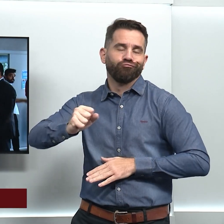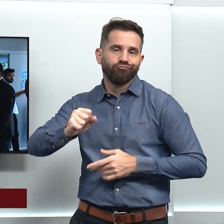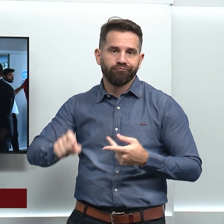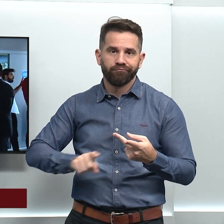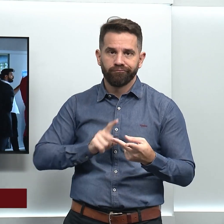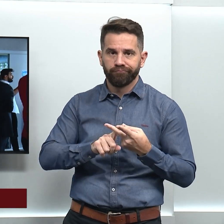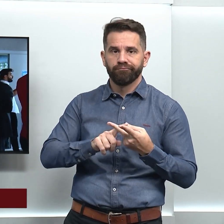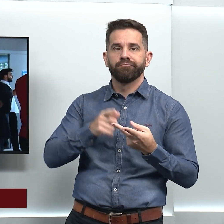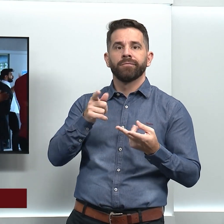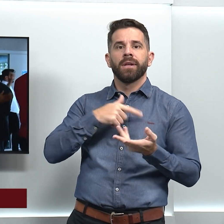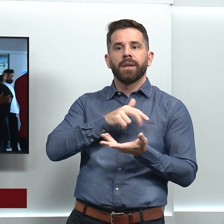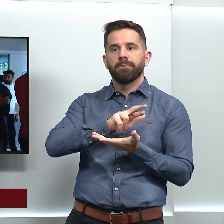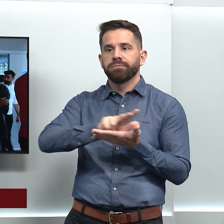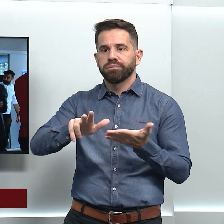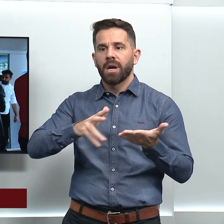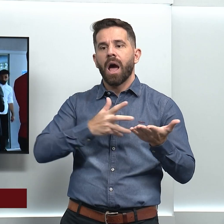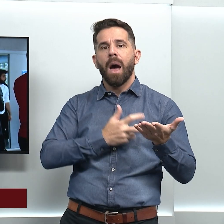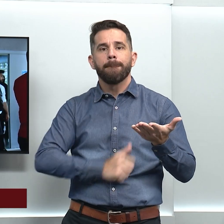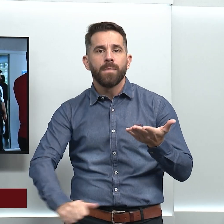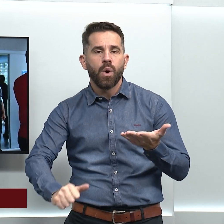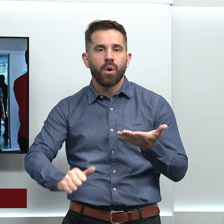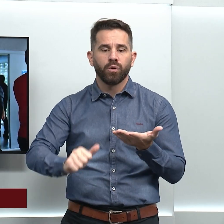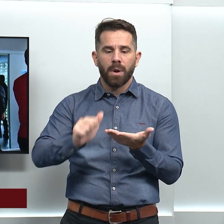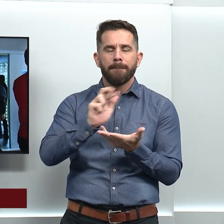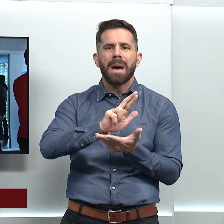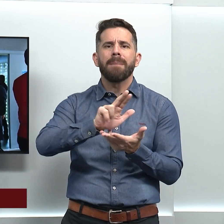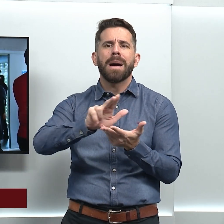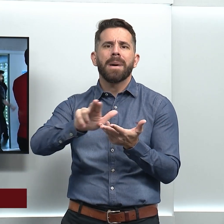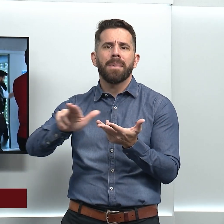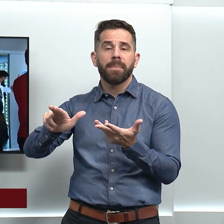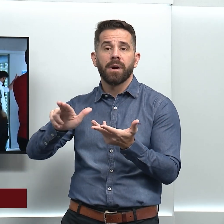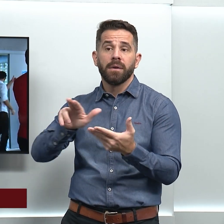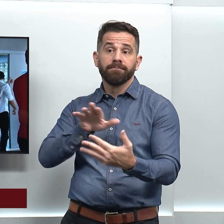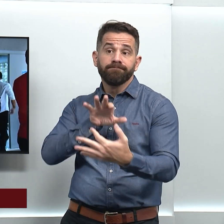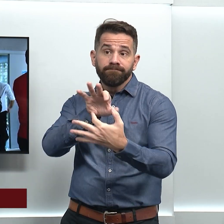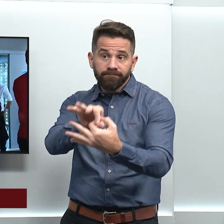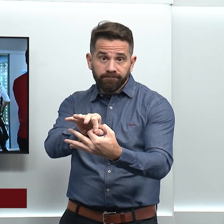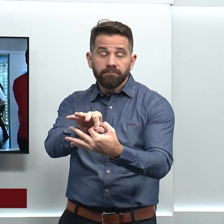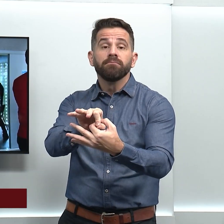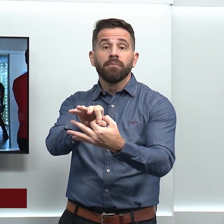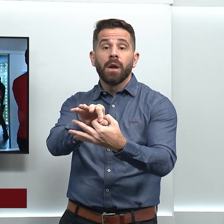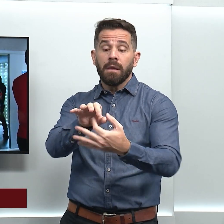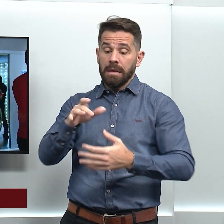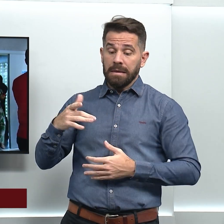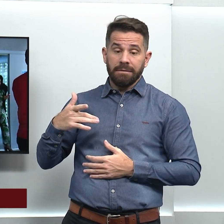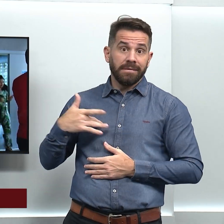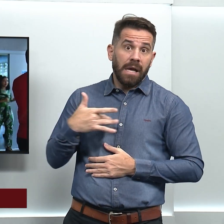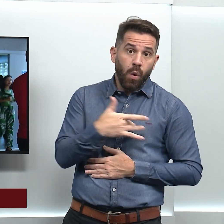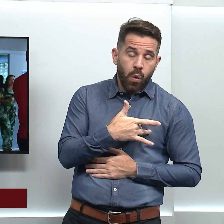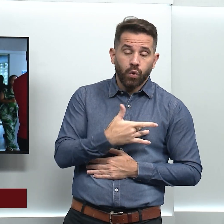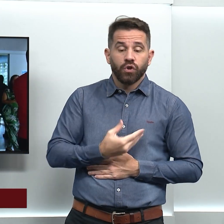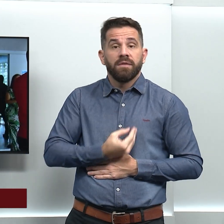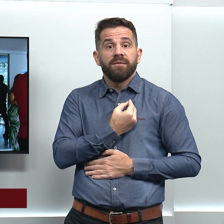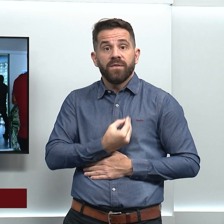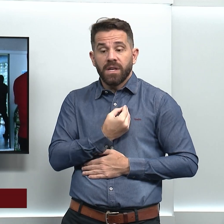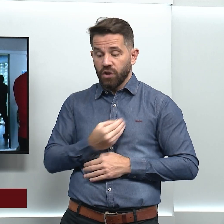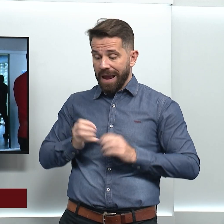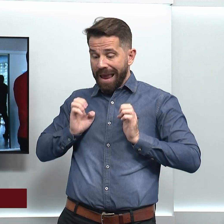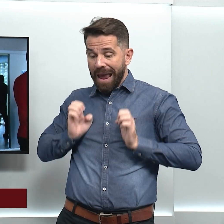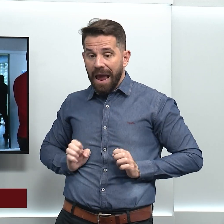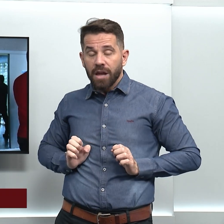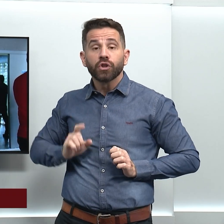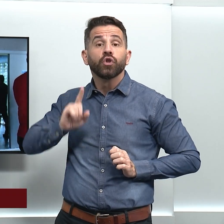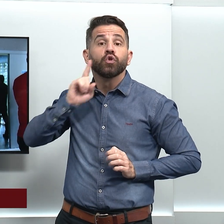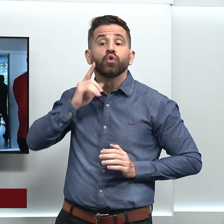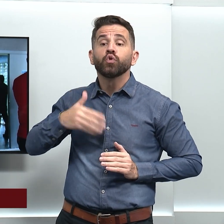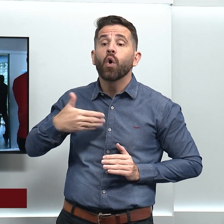uma série de questões que versam sobre o modo como a ética é vivenciada na prática, no